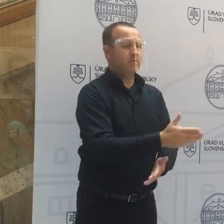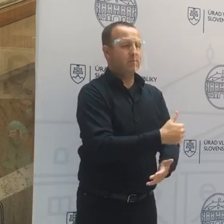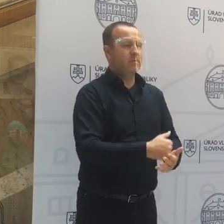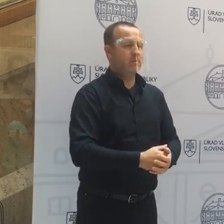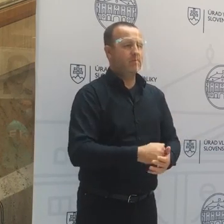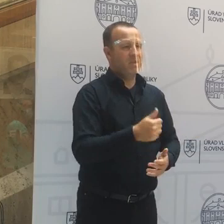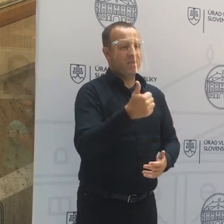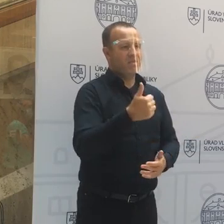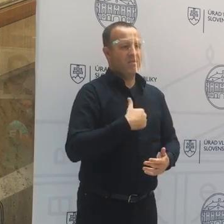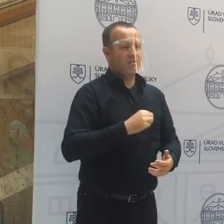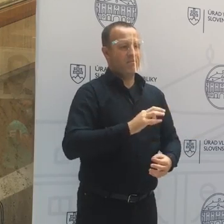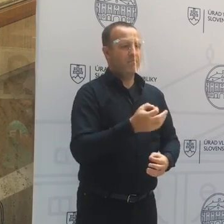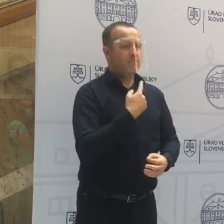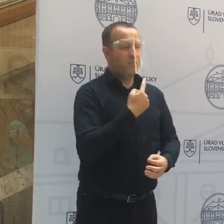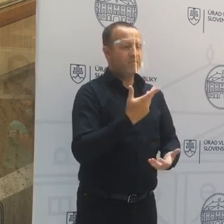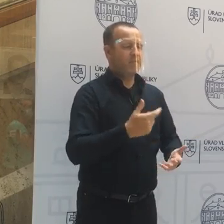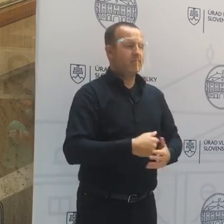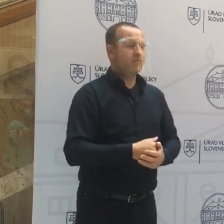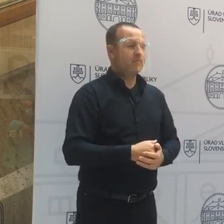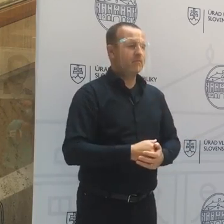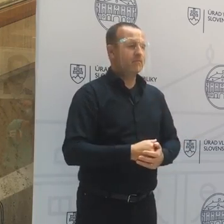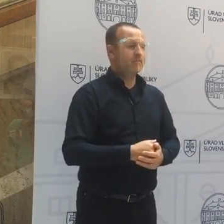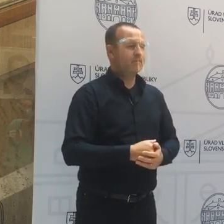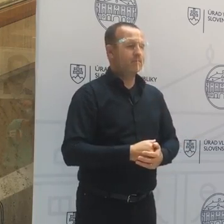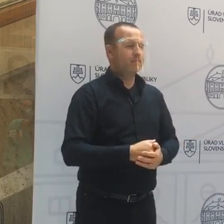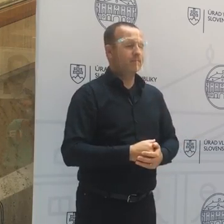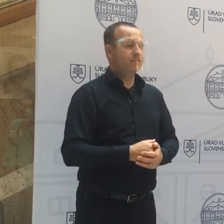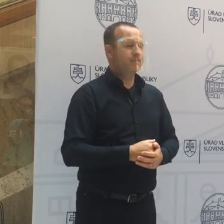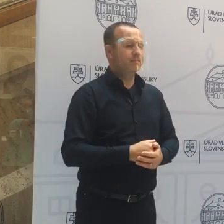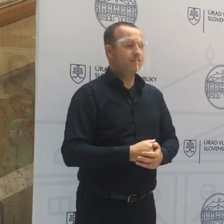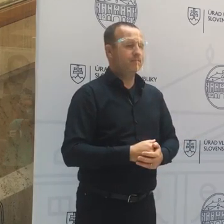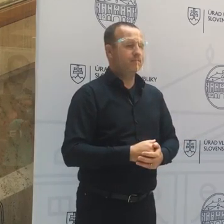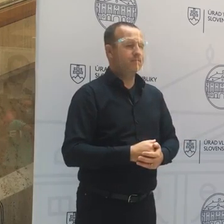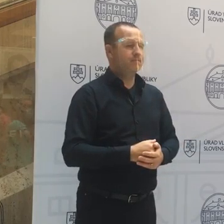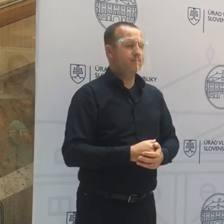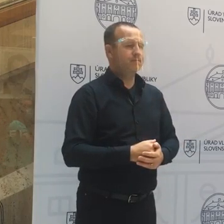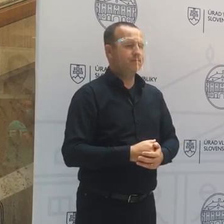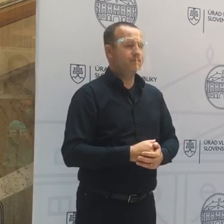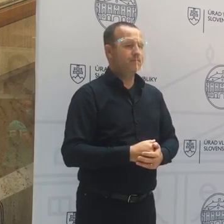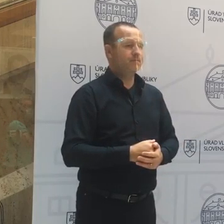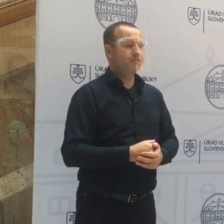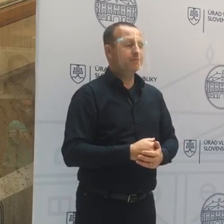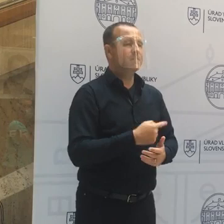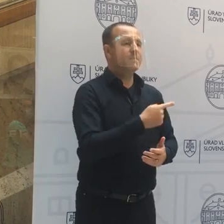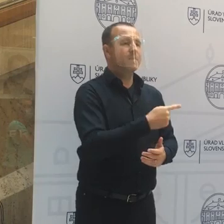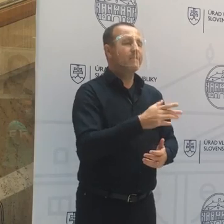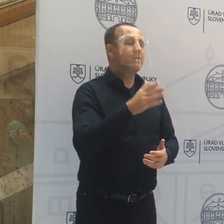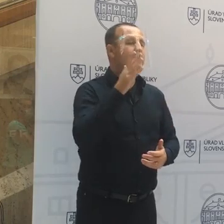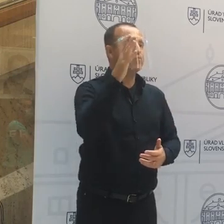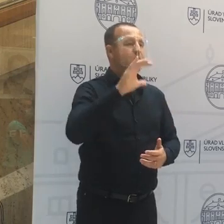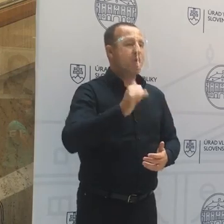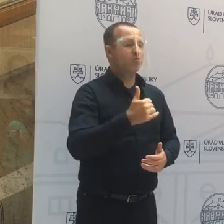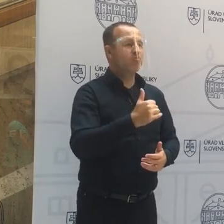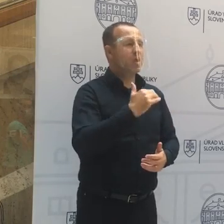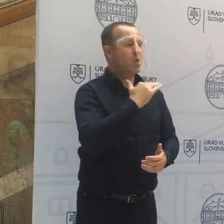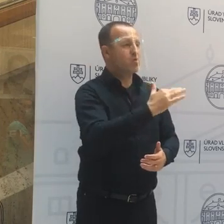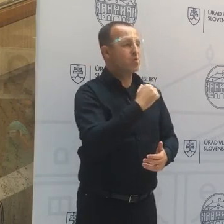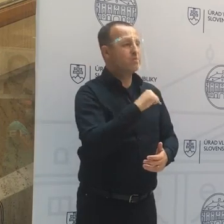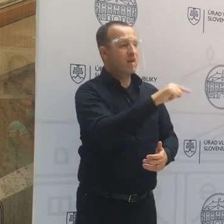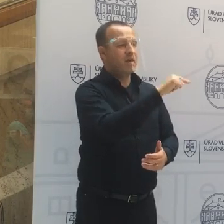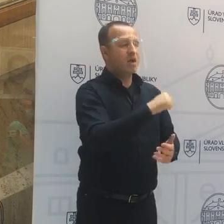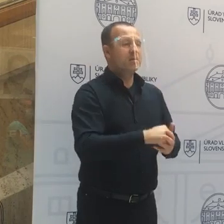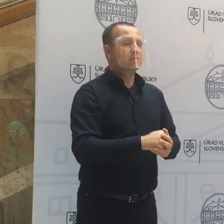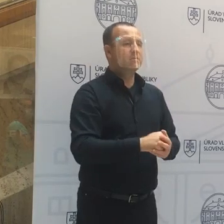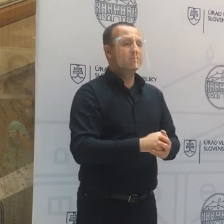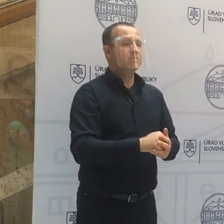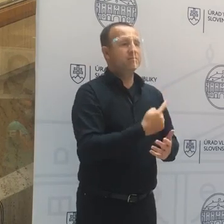sa dá asi k tomu povedať. Ak môžem, pán minister Stráňová televízia, Joj, vraj sa budete ešte rozprávať aj o tých letných táboroch. Mňa z